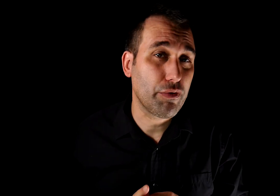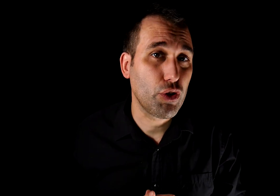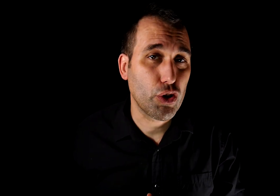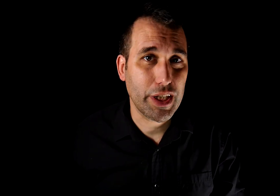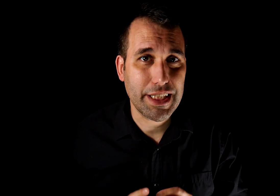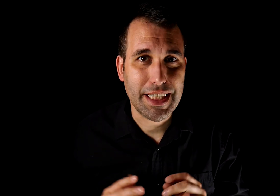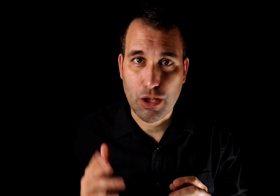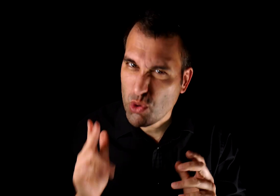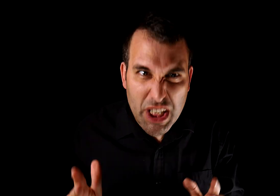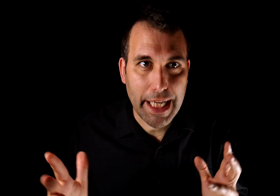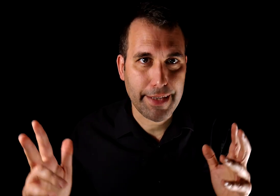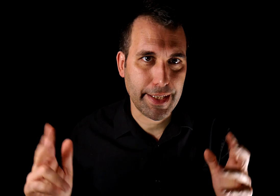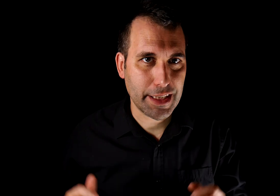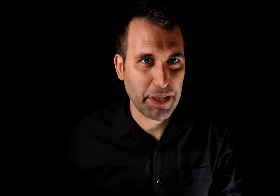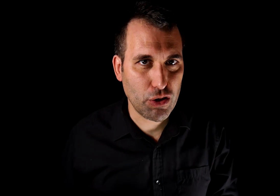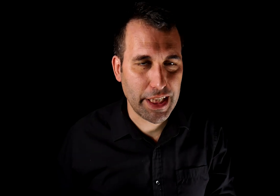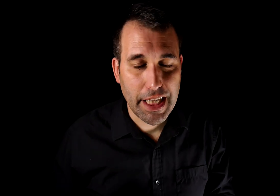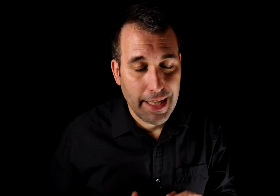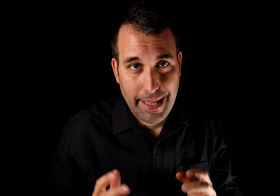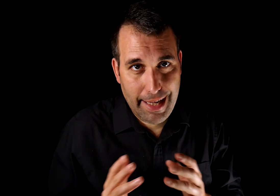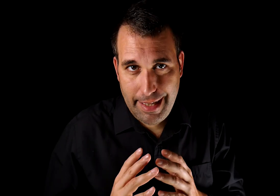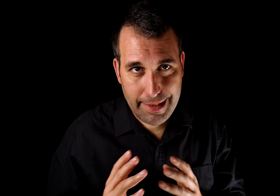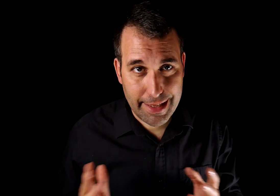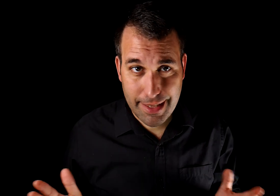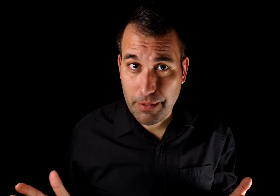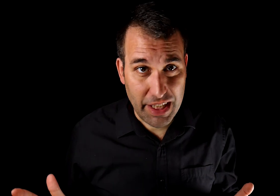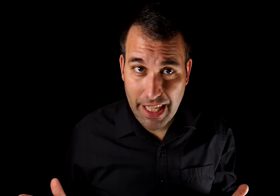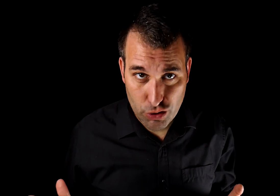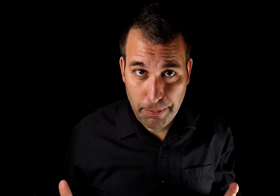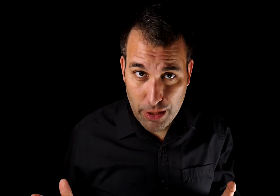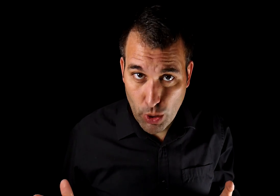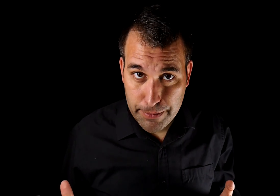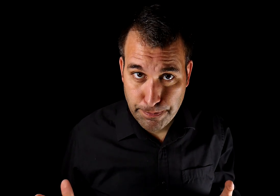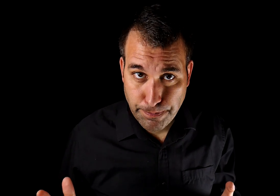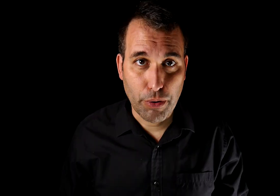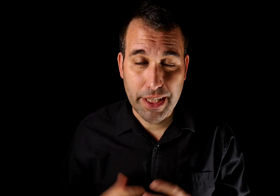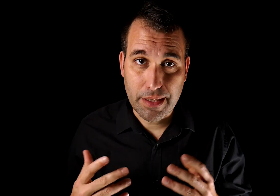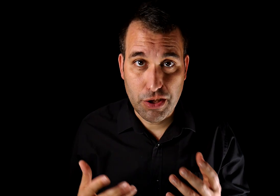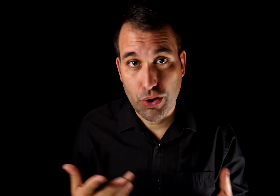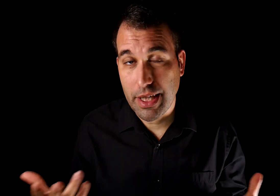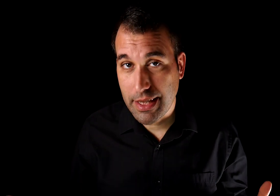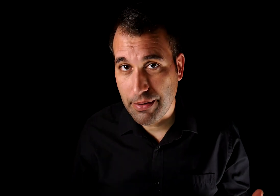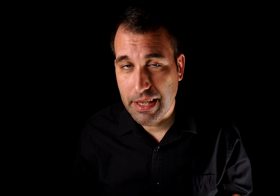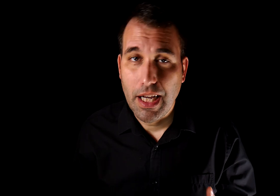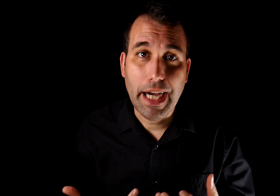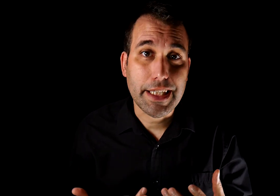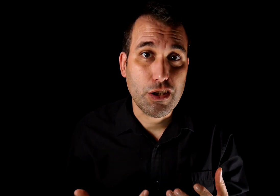función es acusar a ciertas personas de ser villanos de película. Puede que esta visión tan negativa haya sido